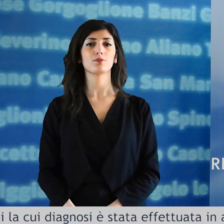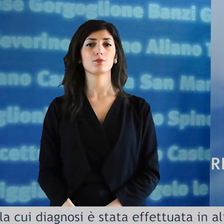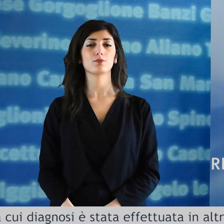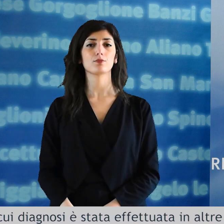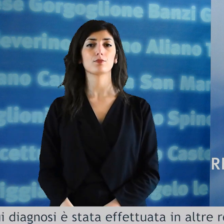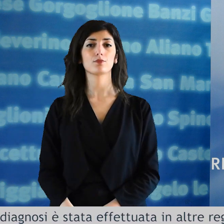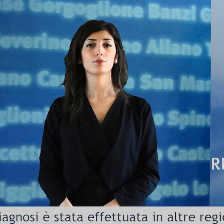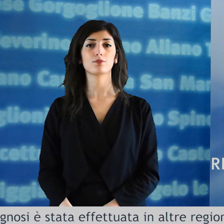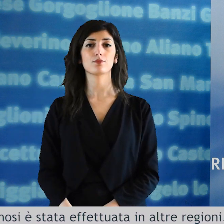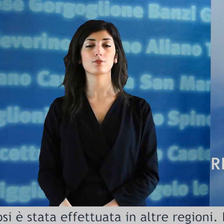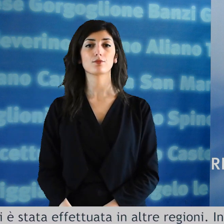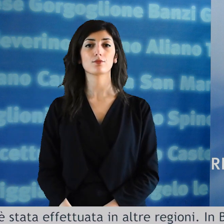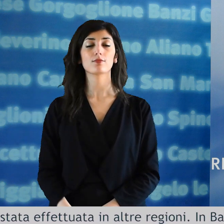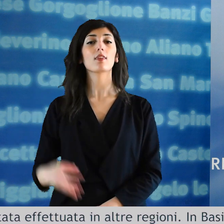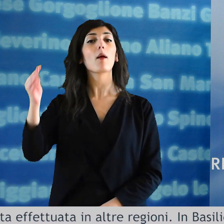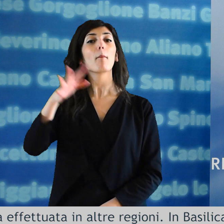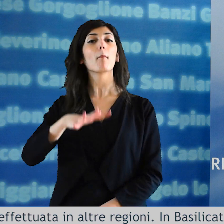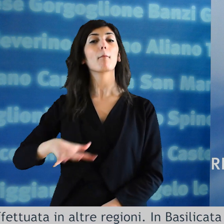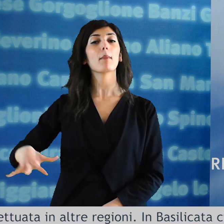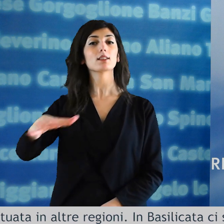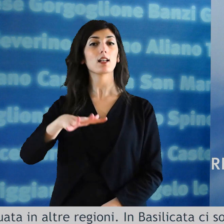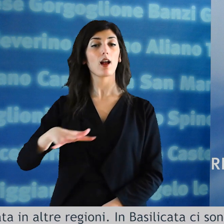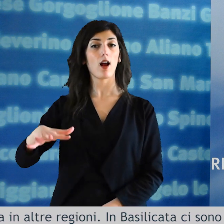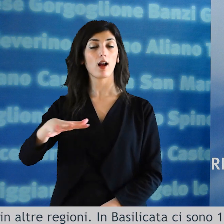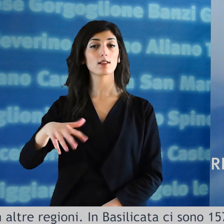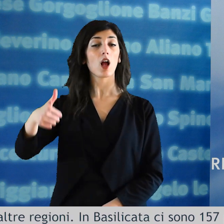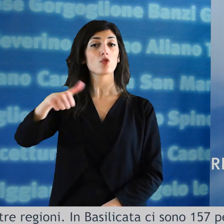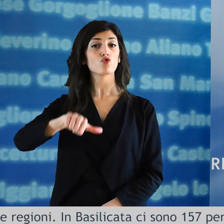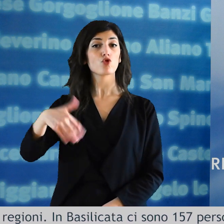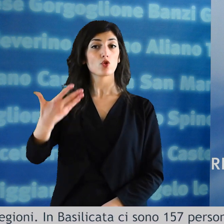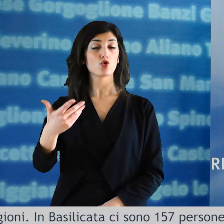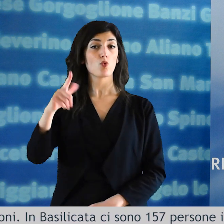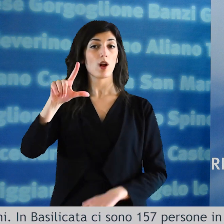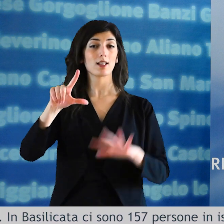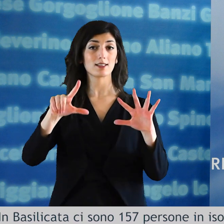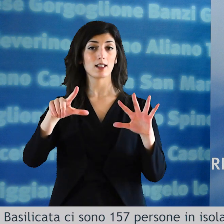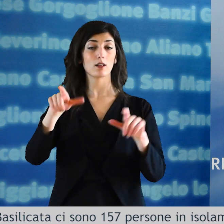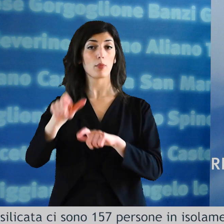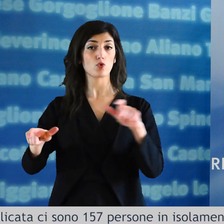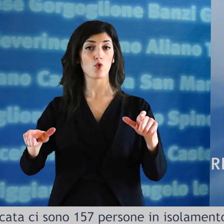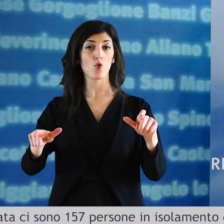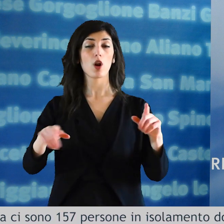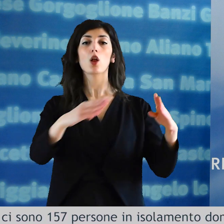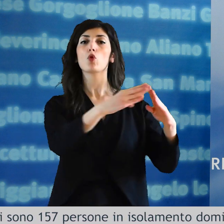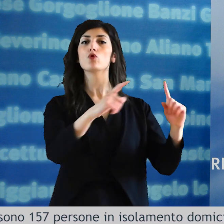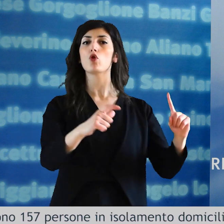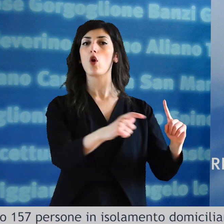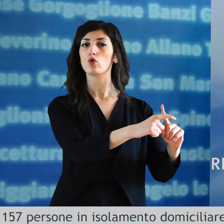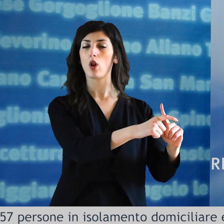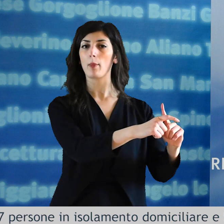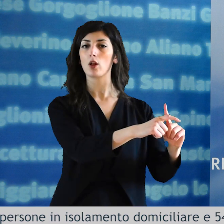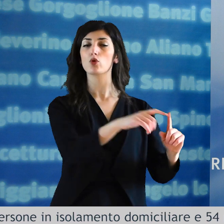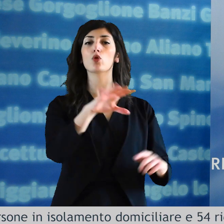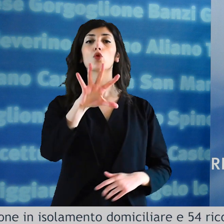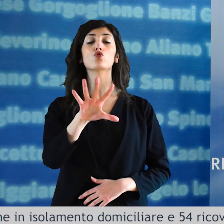in altre regioni in basilicata ci sono 157 persone in isolamento